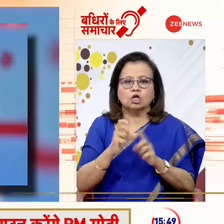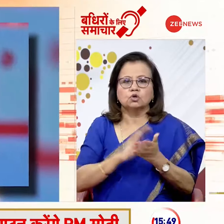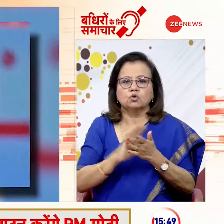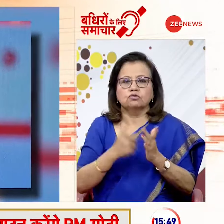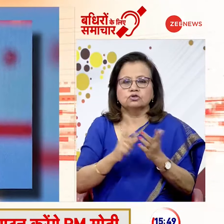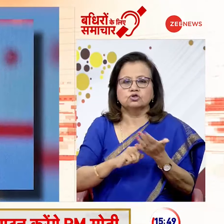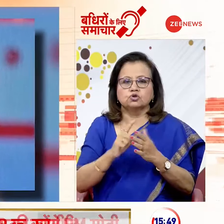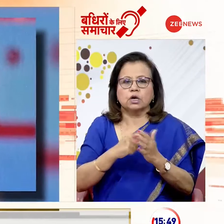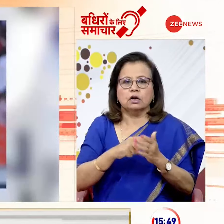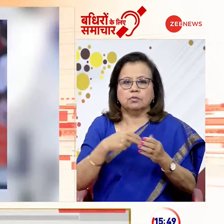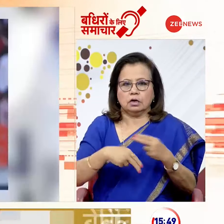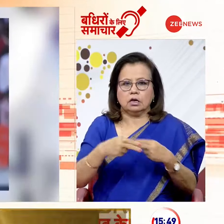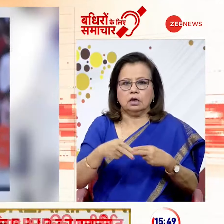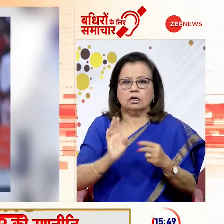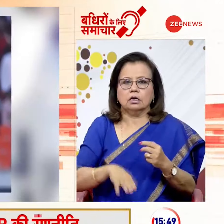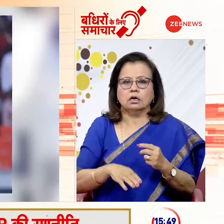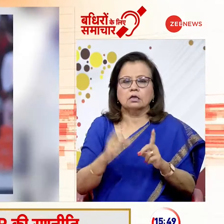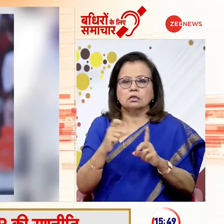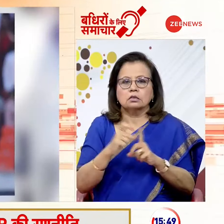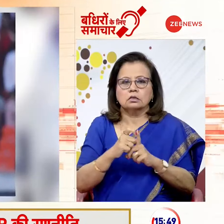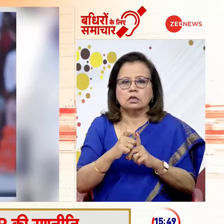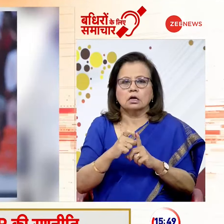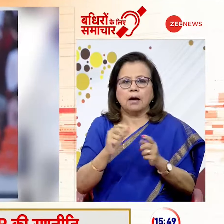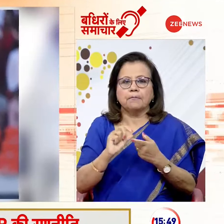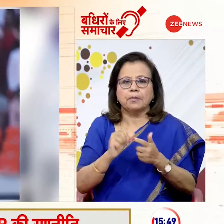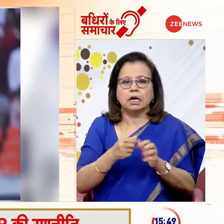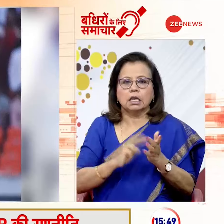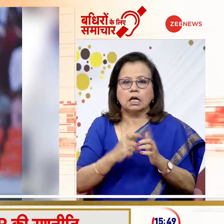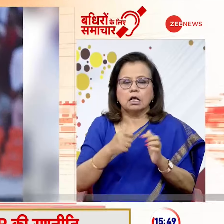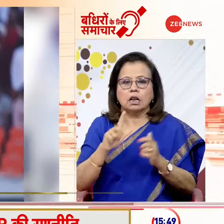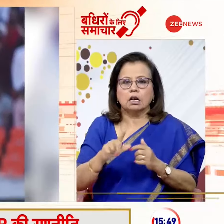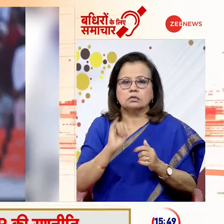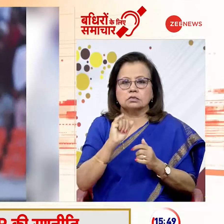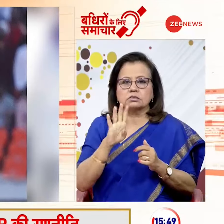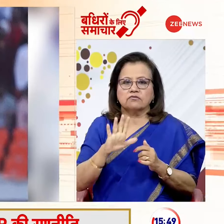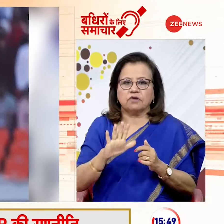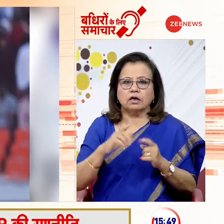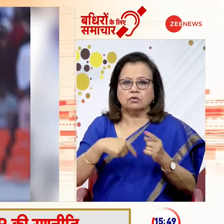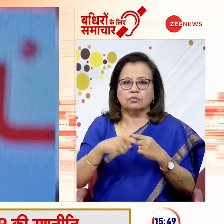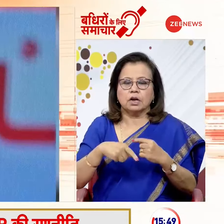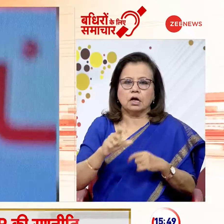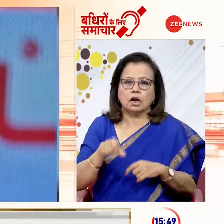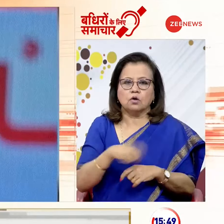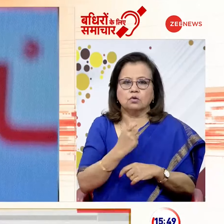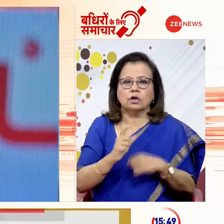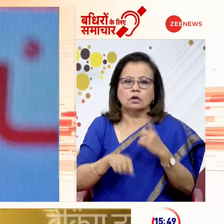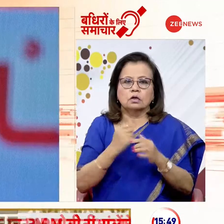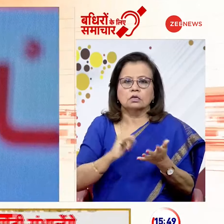क्रीस पर है दिवदत पड़िकल 65 रन बनाकर बोल्ड हुए तो सरफरास खान ने